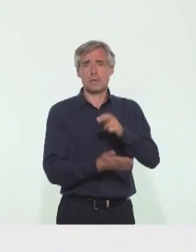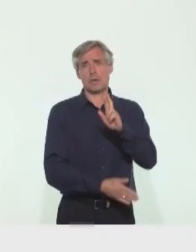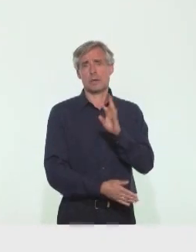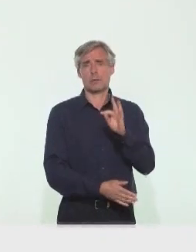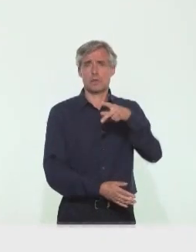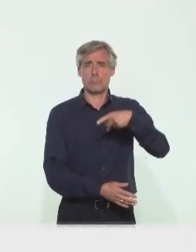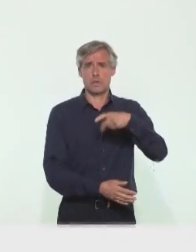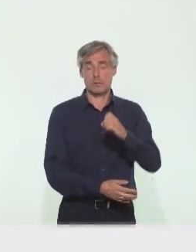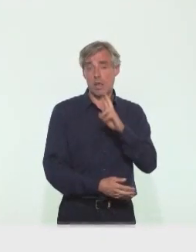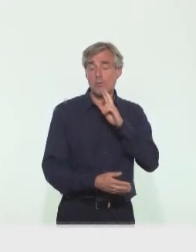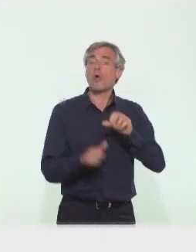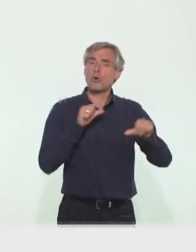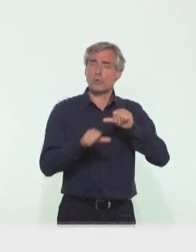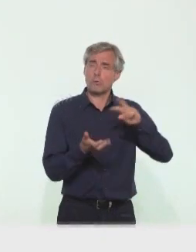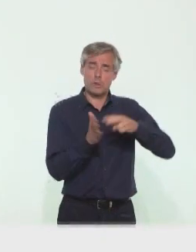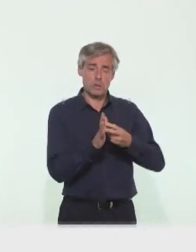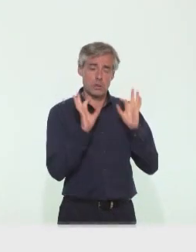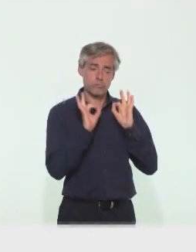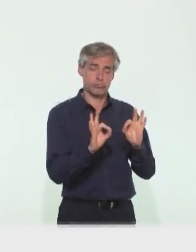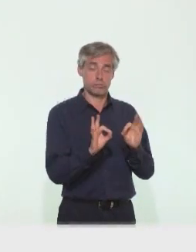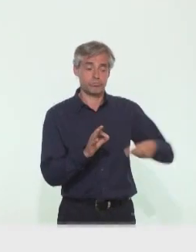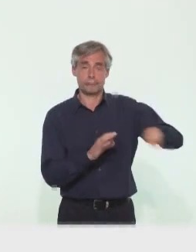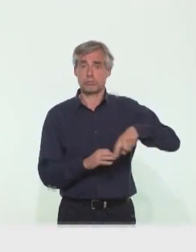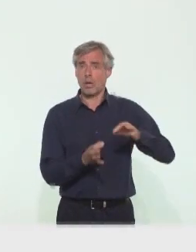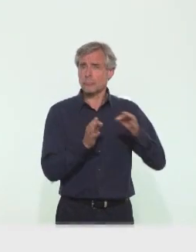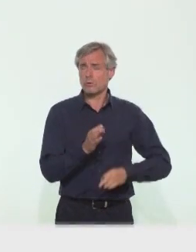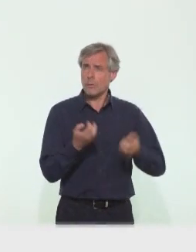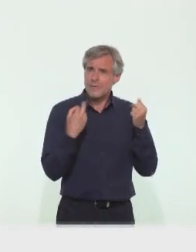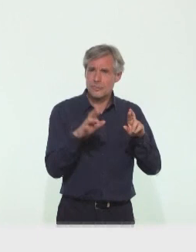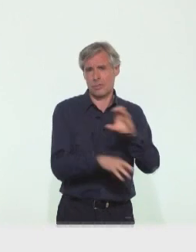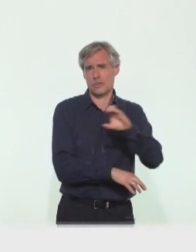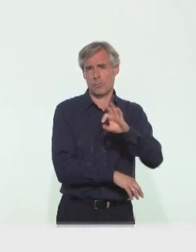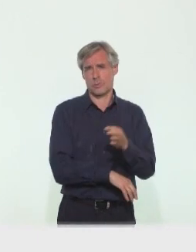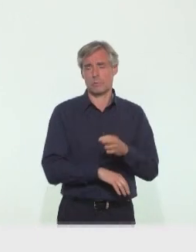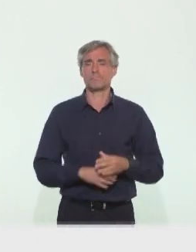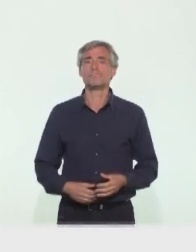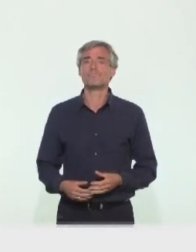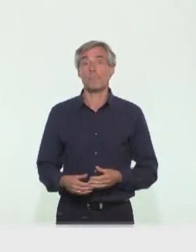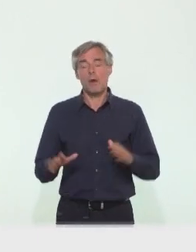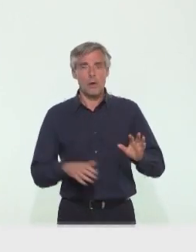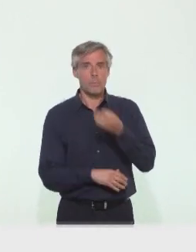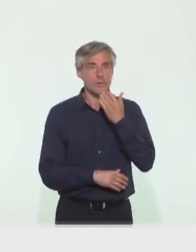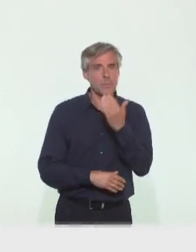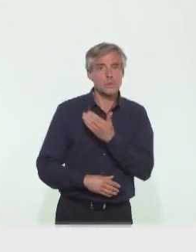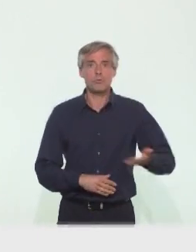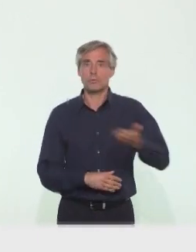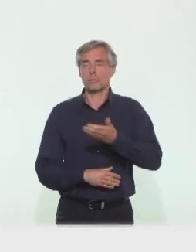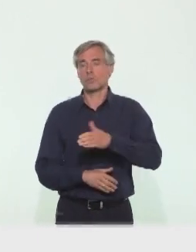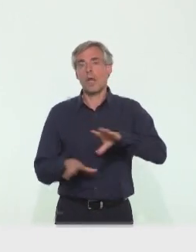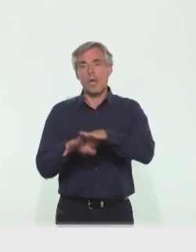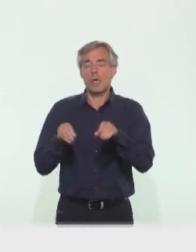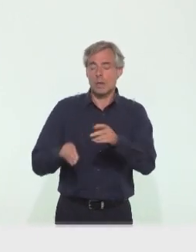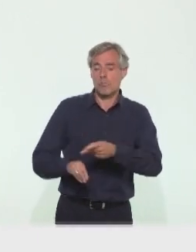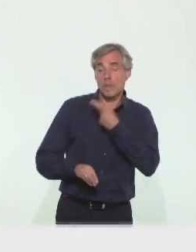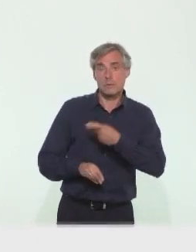réalisés dans des bonnes conditions techniques, sont fiables. J'en profite pour remercier tous les médecins, en particulier les